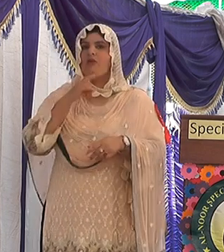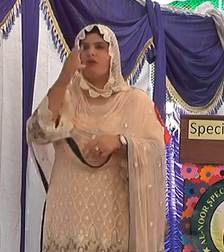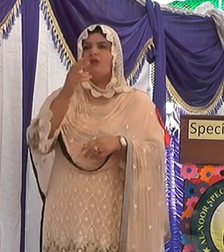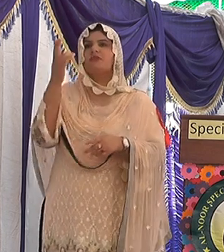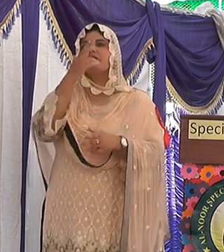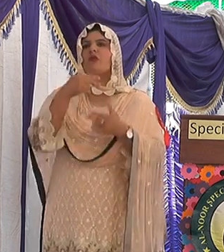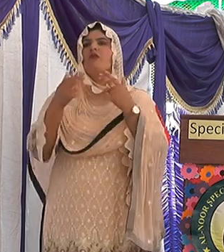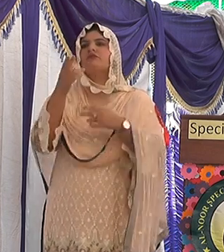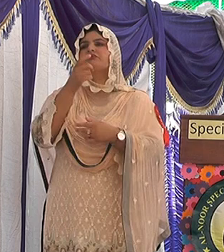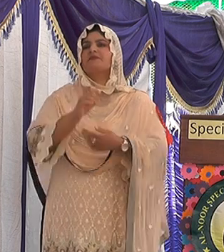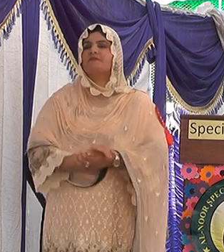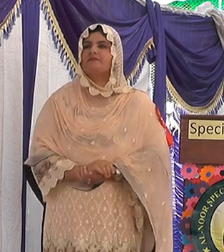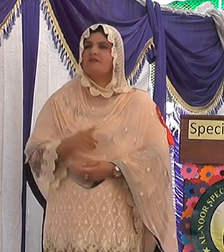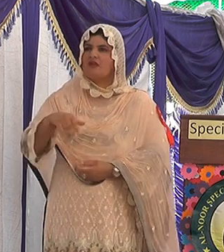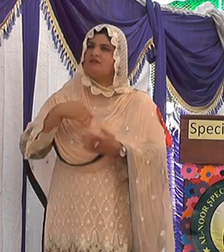رہا ڈال دیں